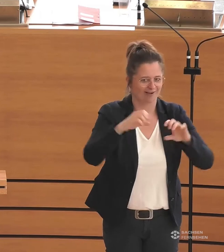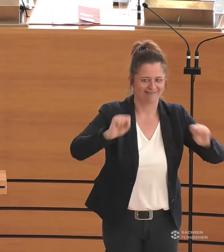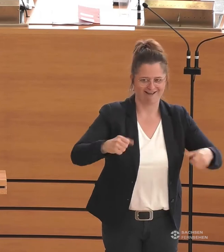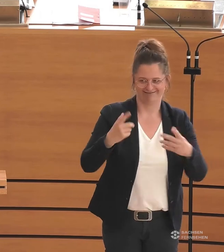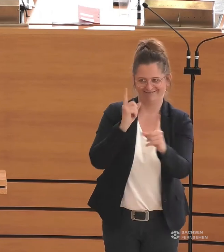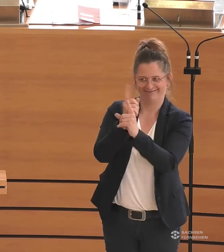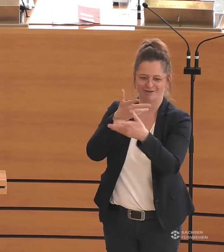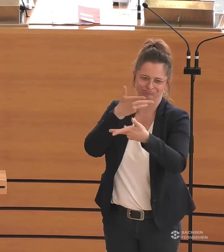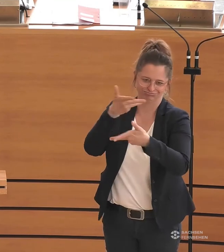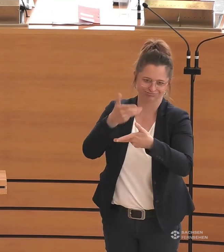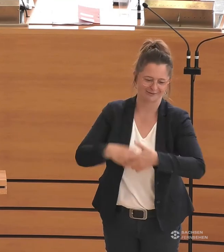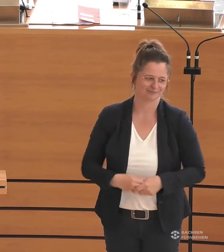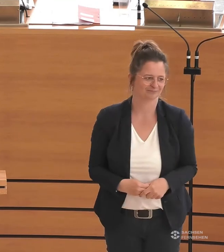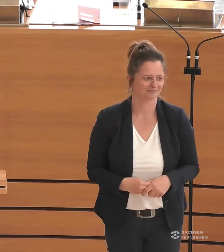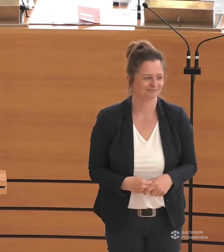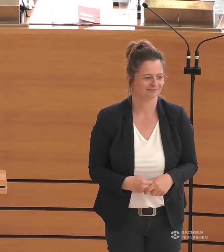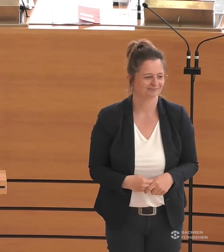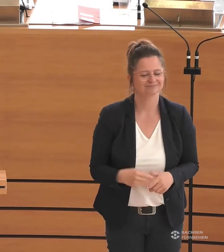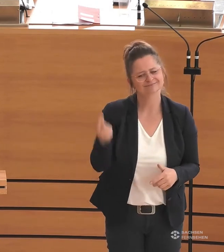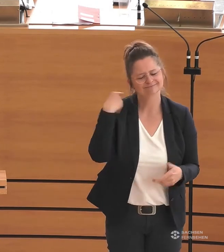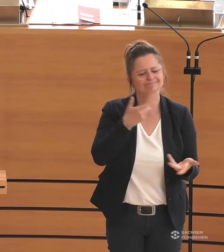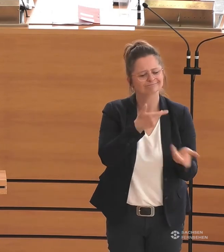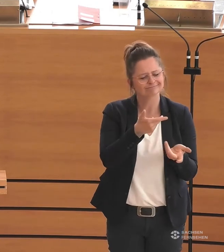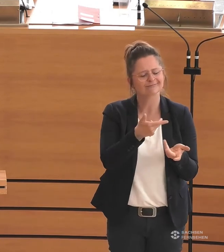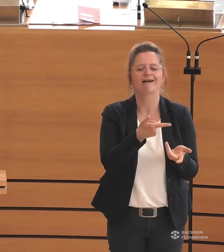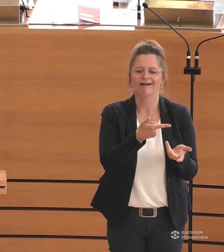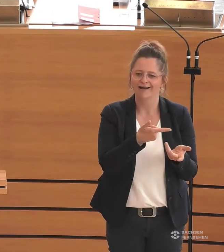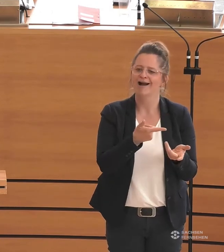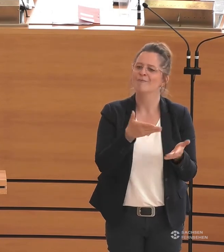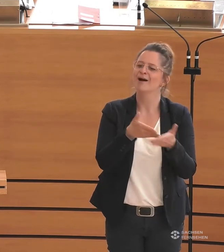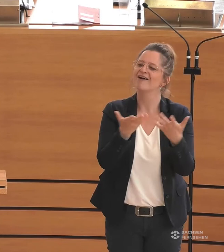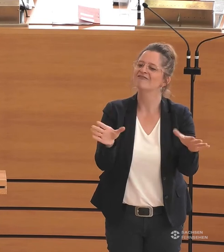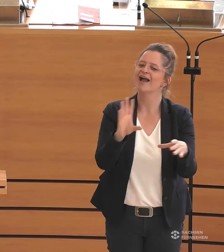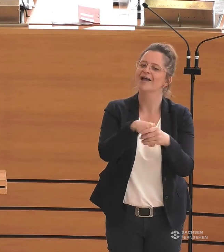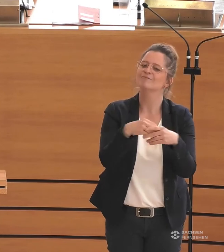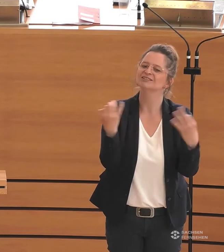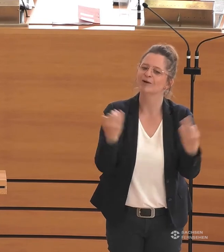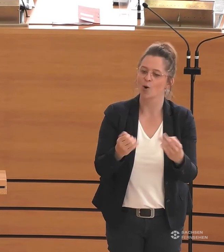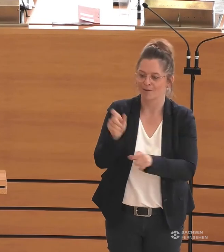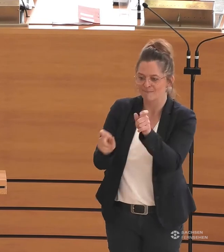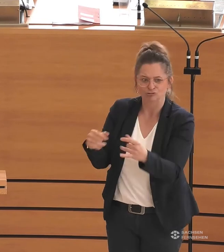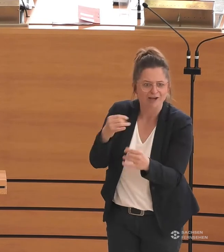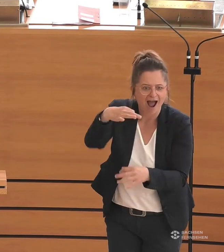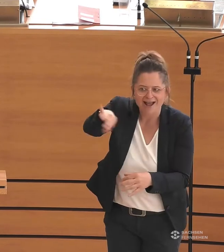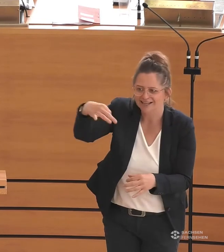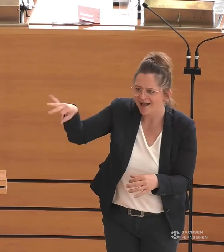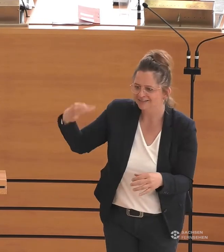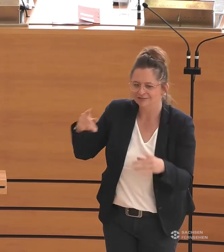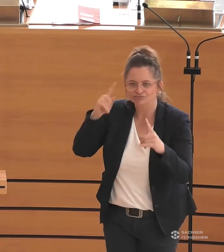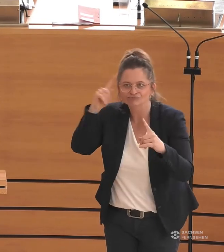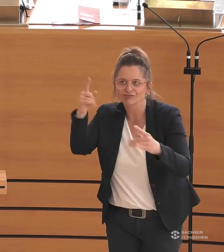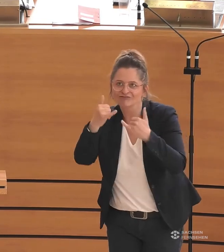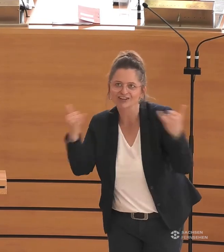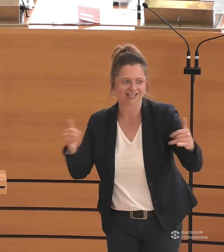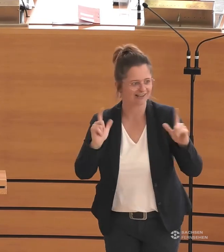Ich habe es schon angedeutet, Barrierefreiheit lebt vom Engagement der einzelnen Menschen, also von jedem Einzelnen, wie er mitdenkt, wie er